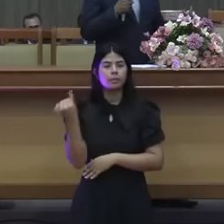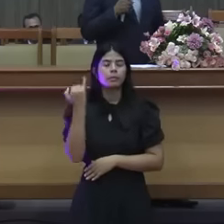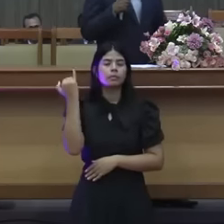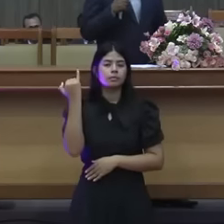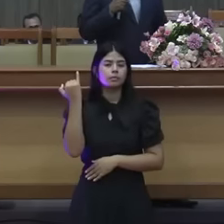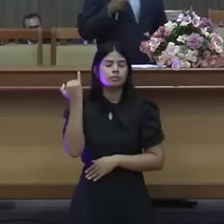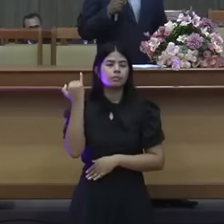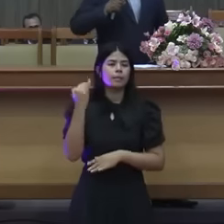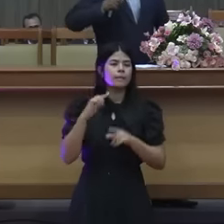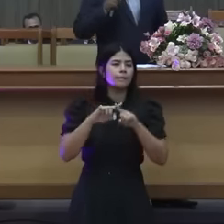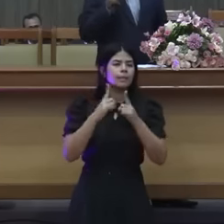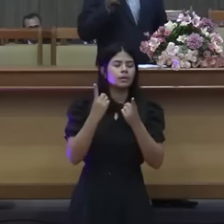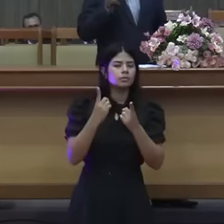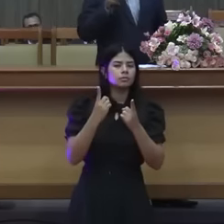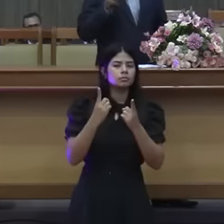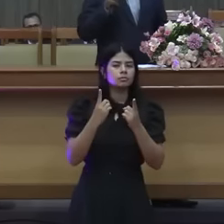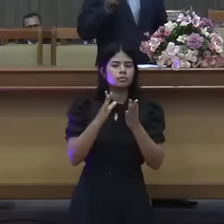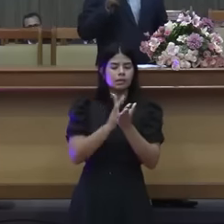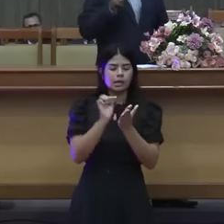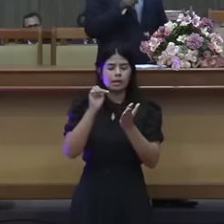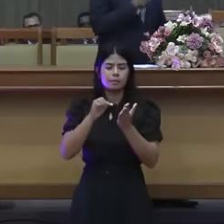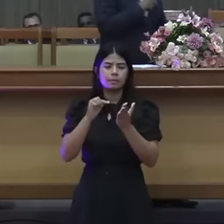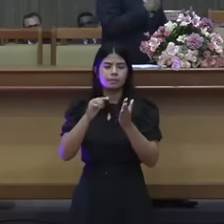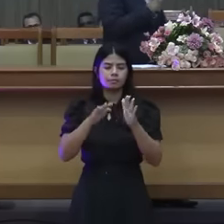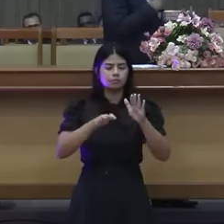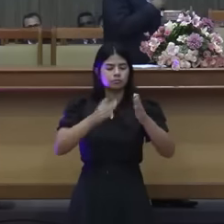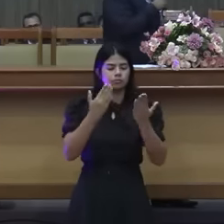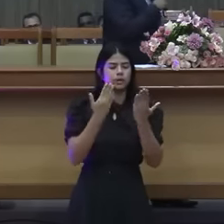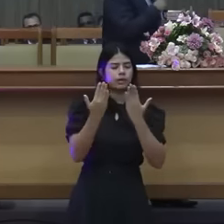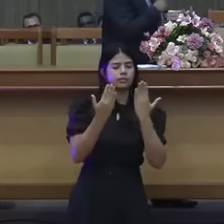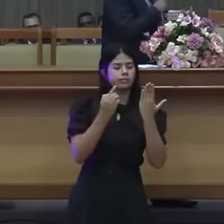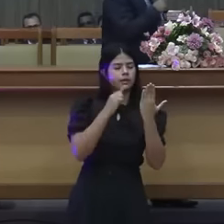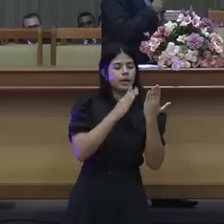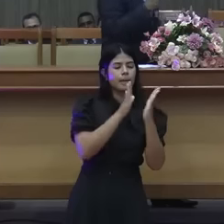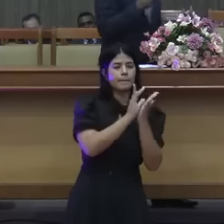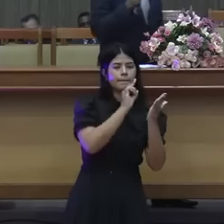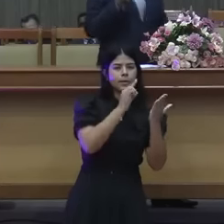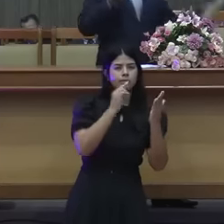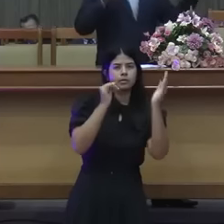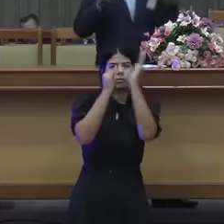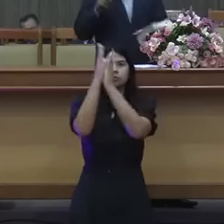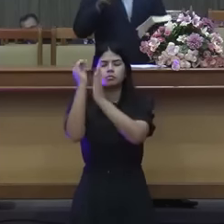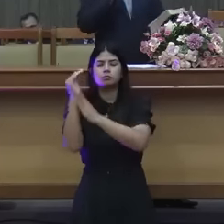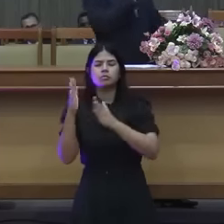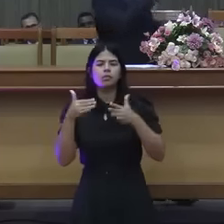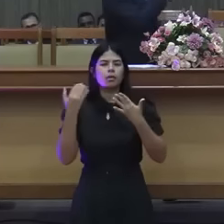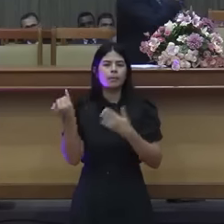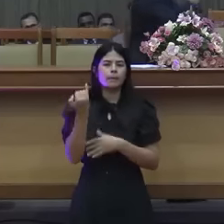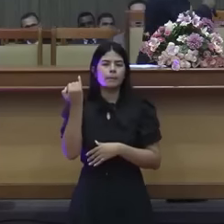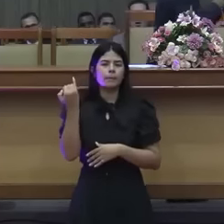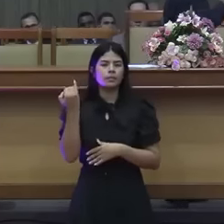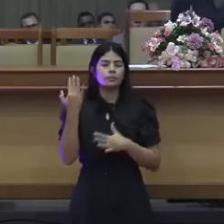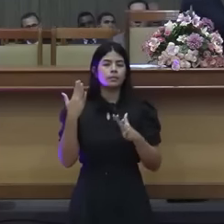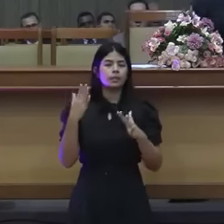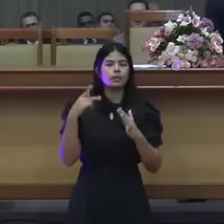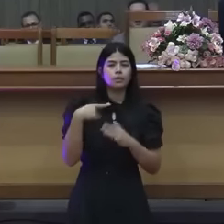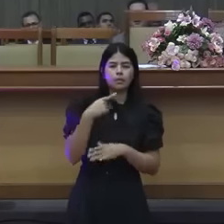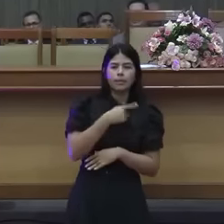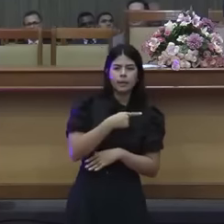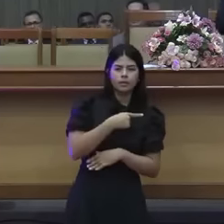aqui é o louvor ou é a palavra é o cantor ou é a palavra é o pastor ou é a palavra